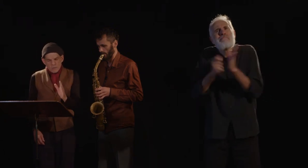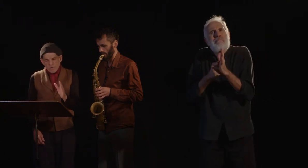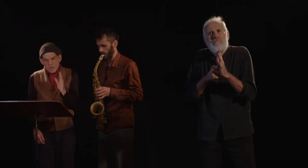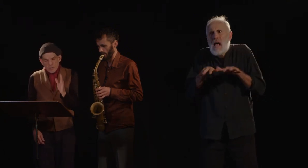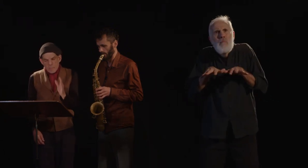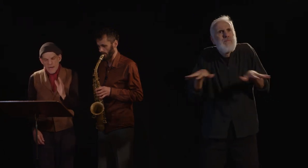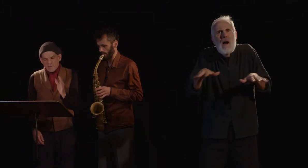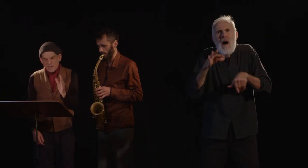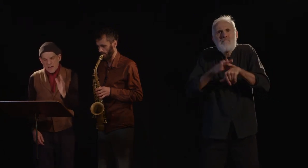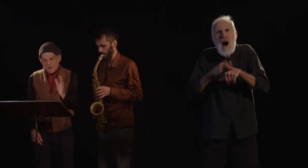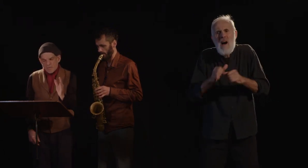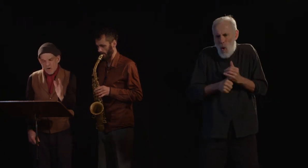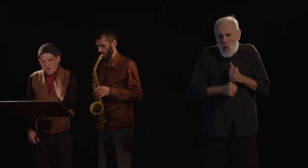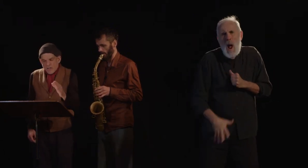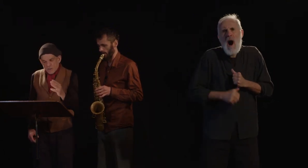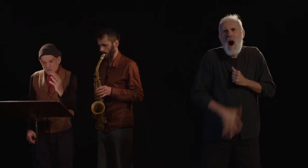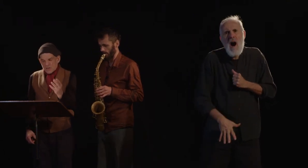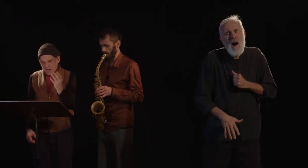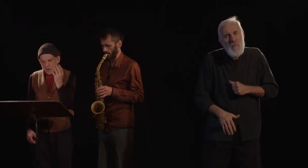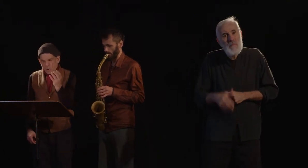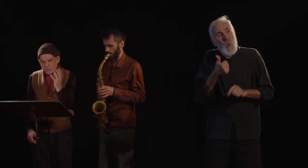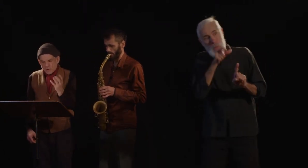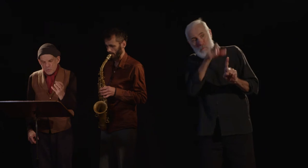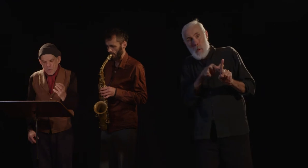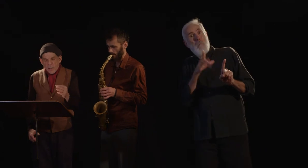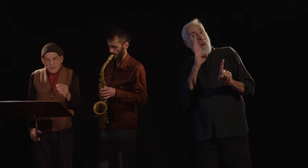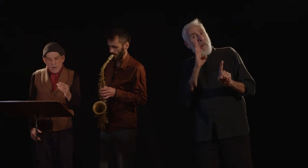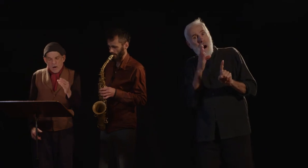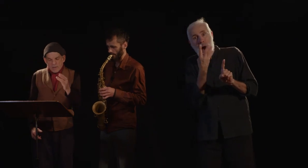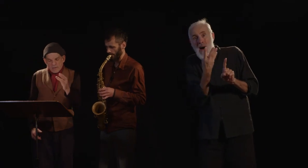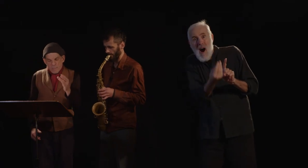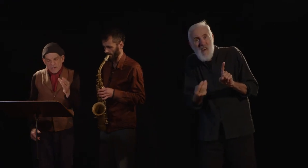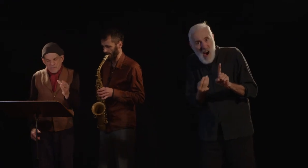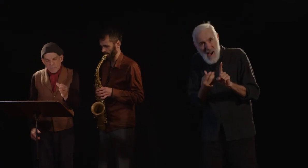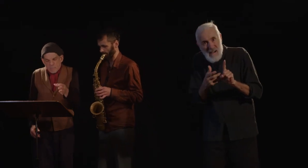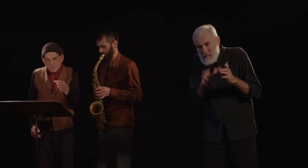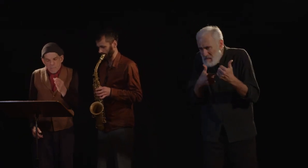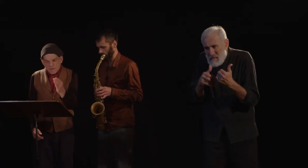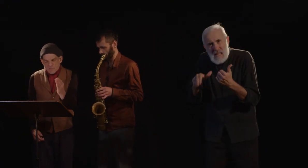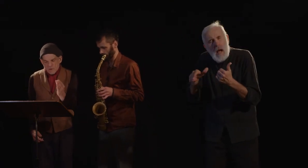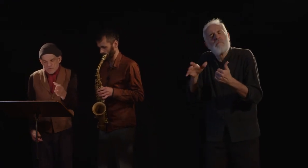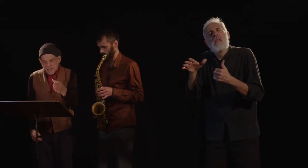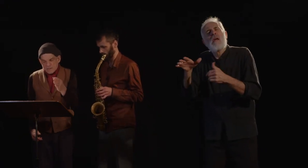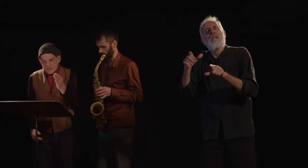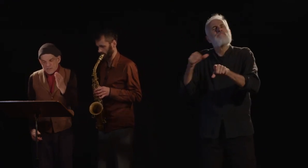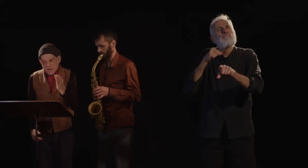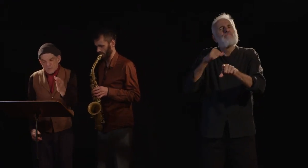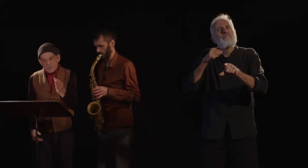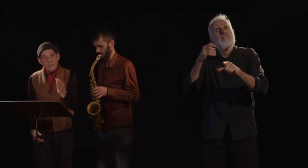on a trouvé une mère et ses quatre enfants qui cherchaient leur nourriture dans les débrésimes mondes et pestilentielles des charniers